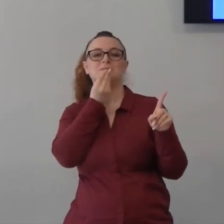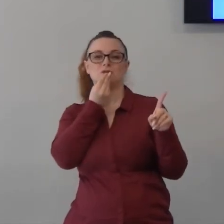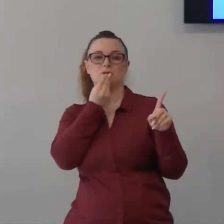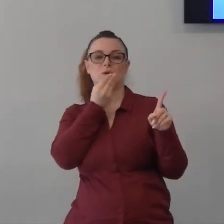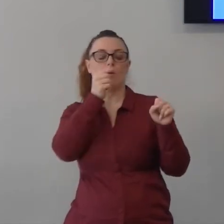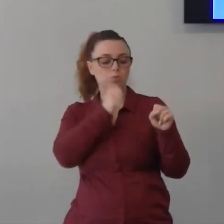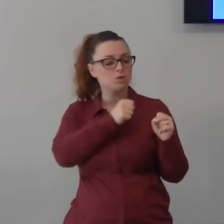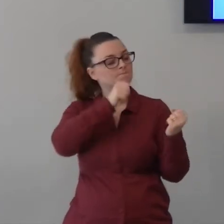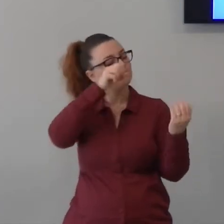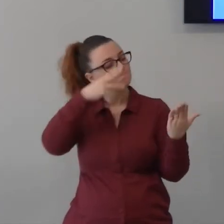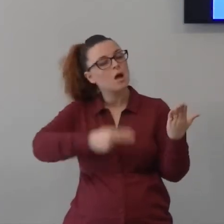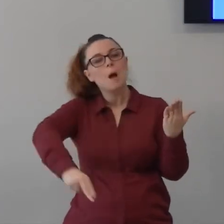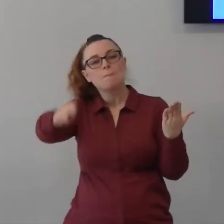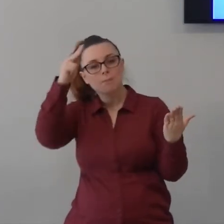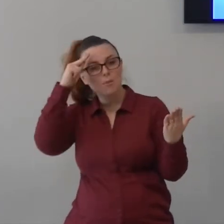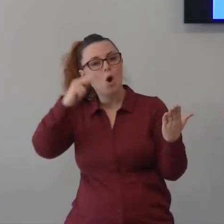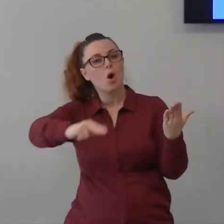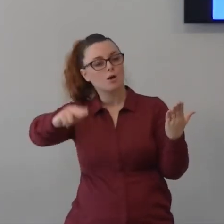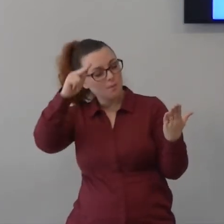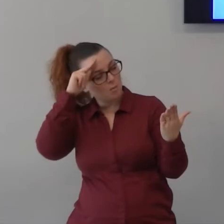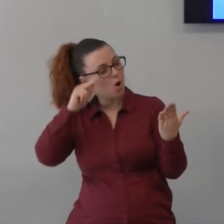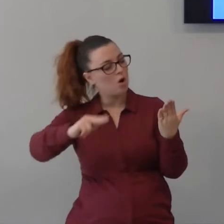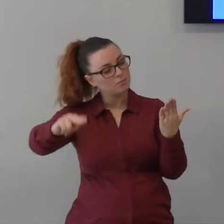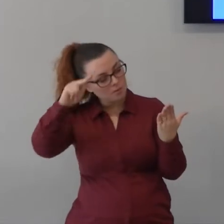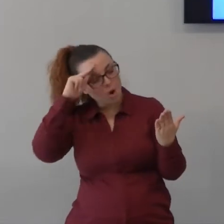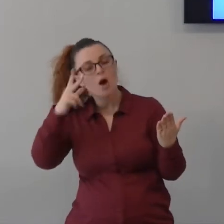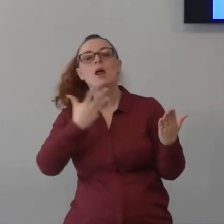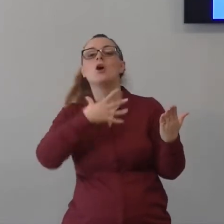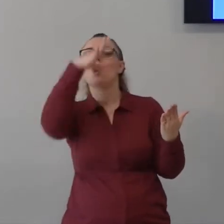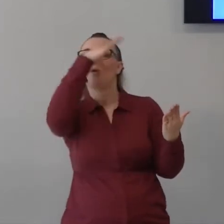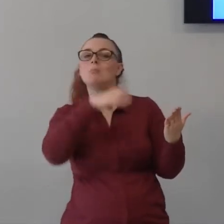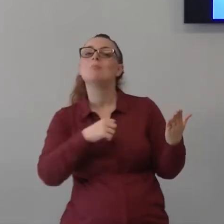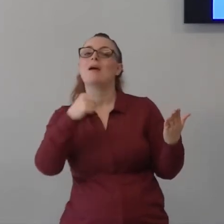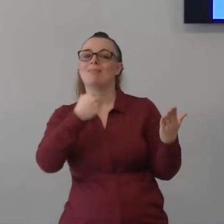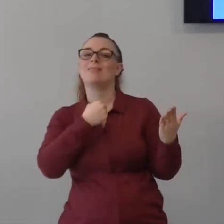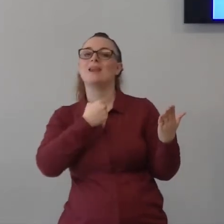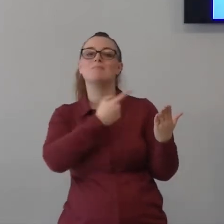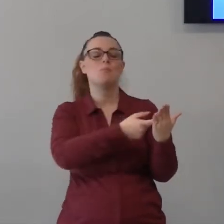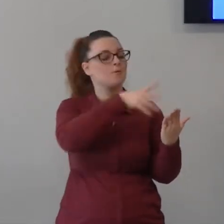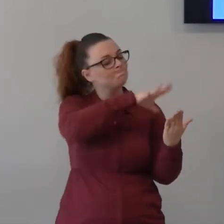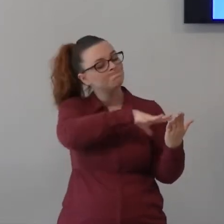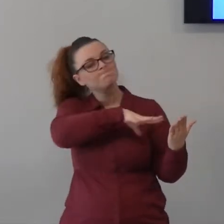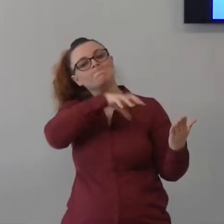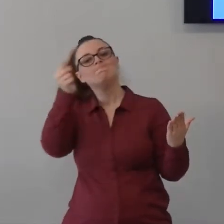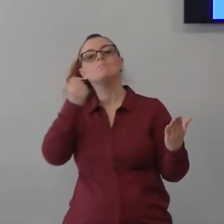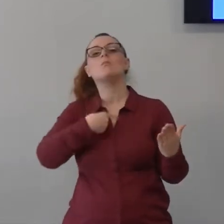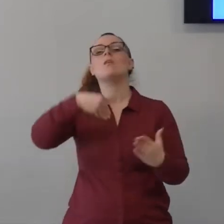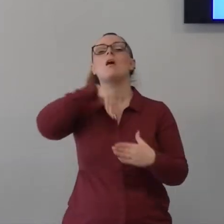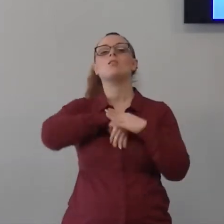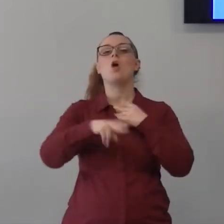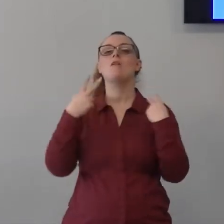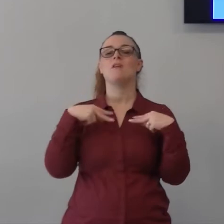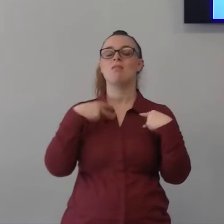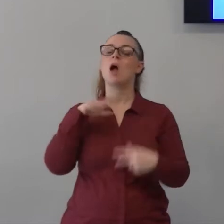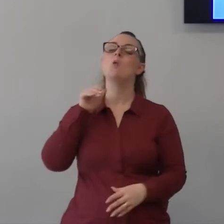rendi una parte della tua vita quotidiana falla entrare come cosa prioritaria nella tua vita